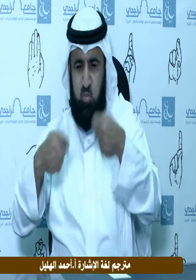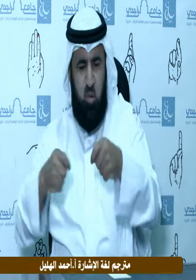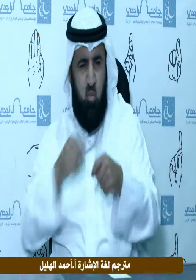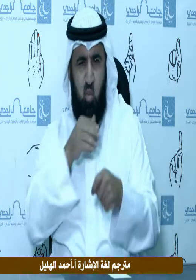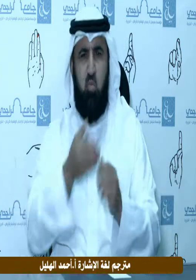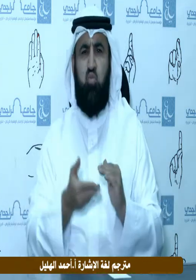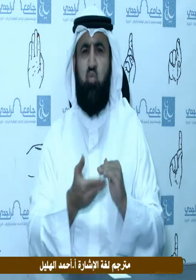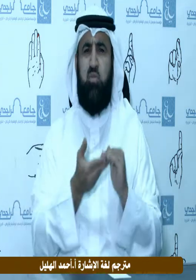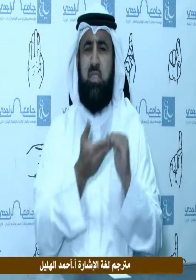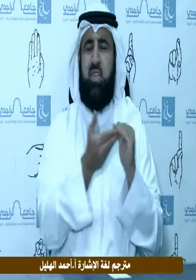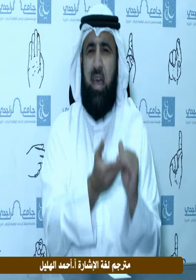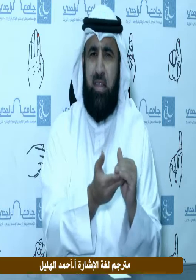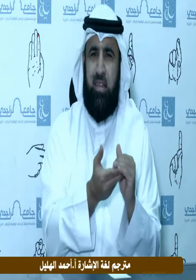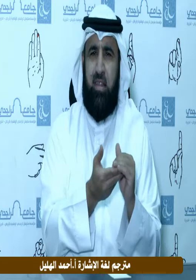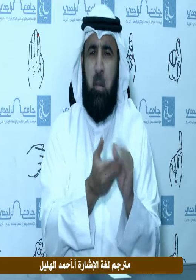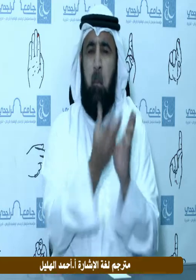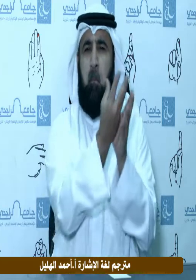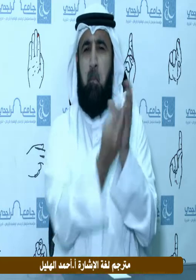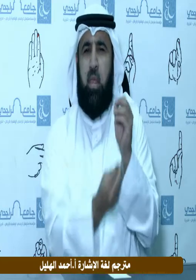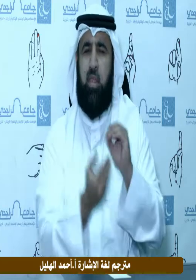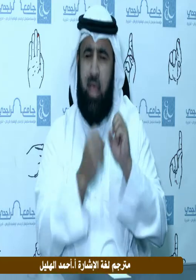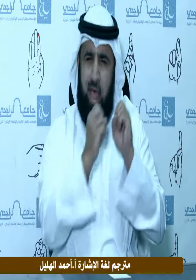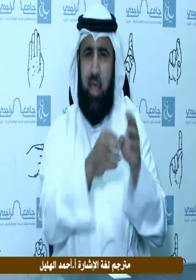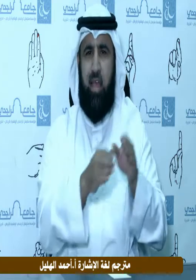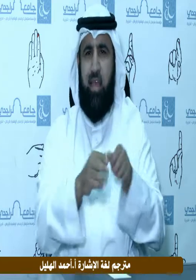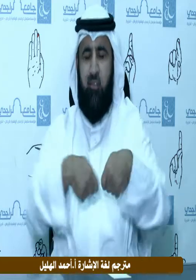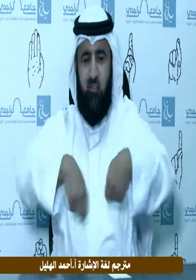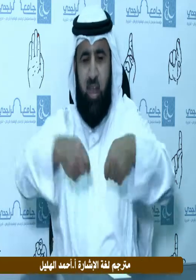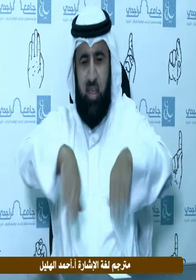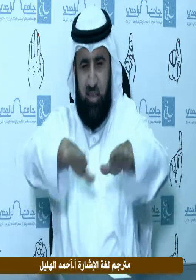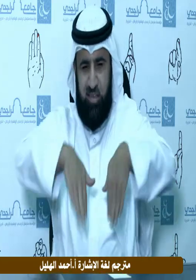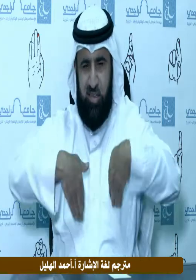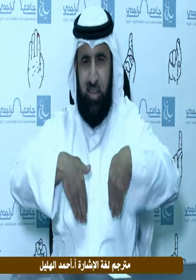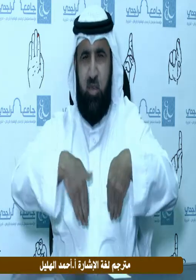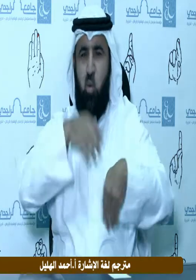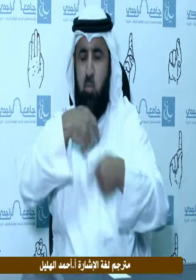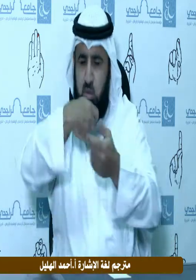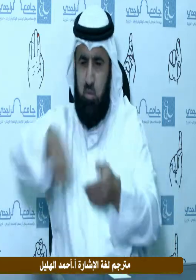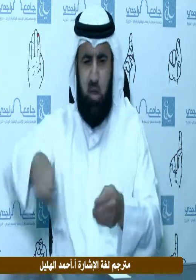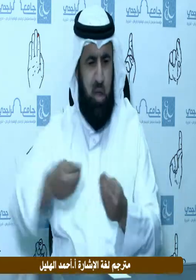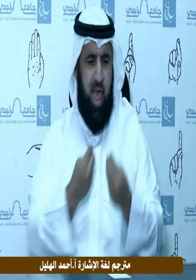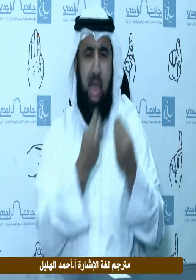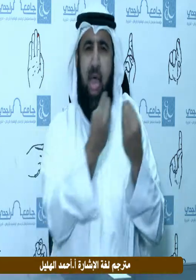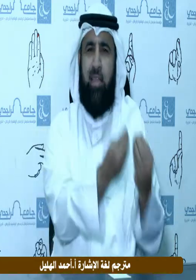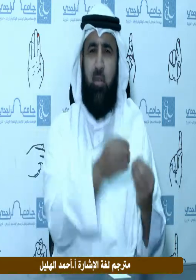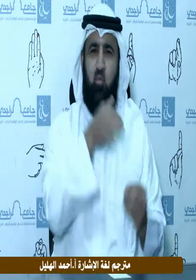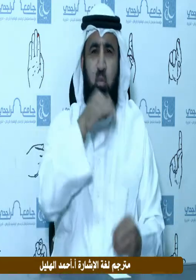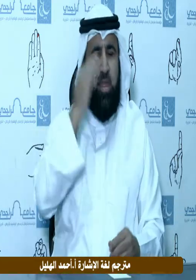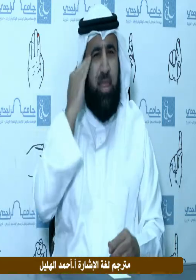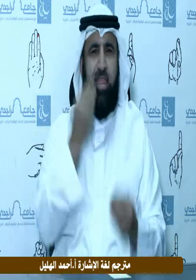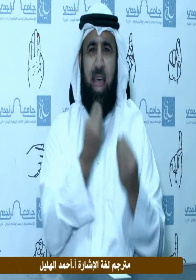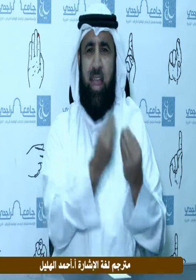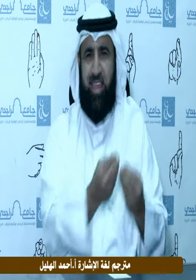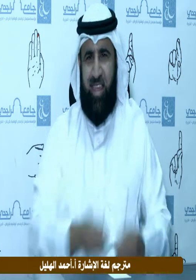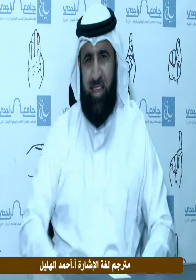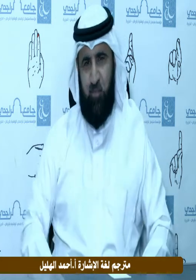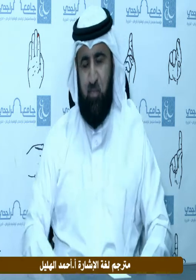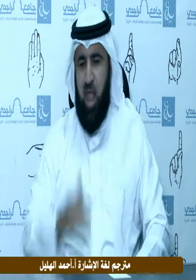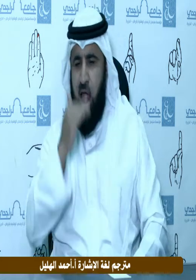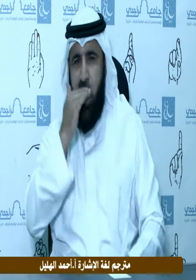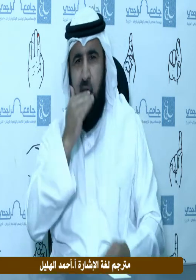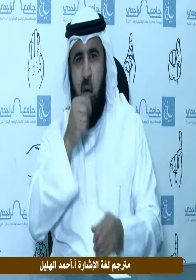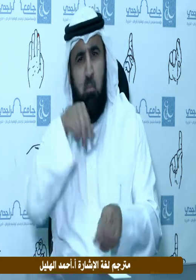وفراش تجلس عليه صلى الله عليه وسلم تمت الوليمة